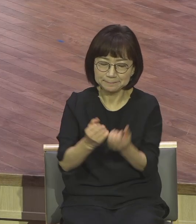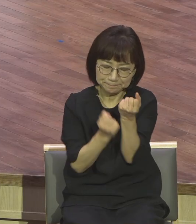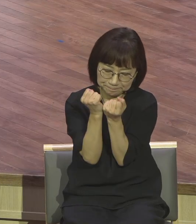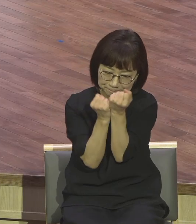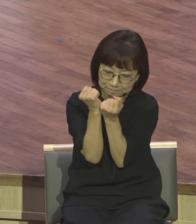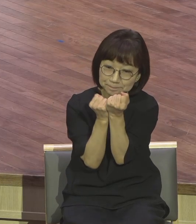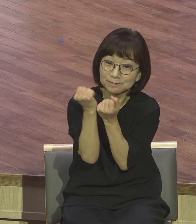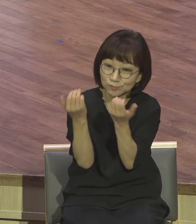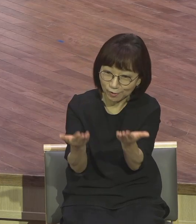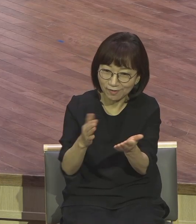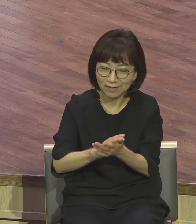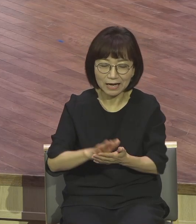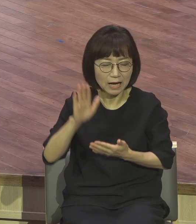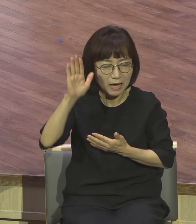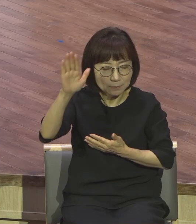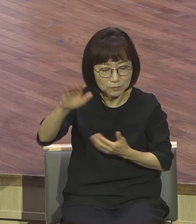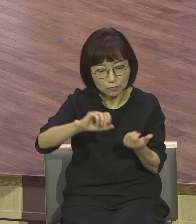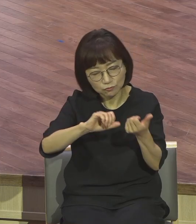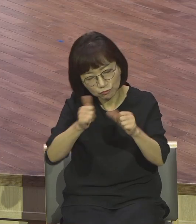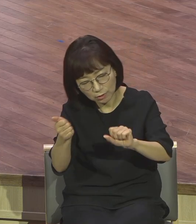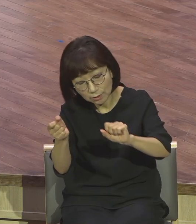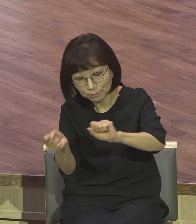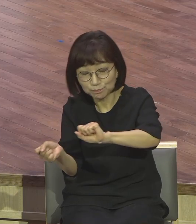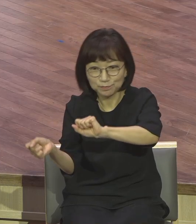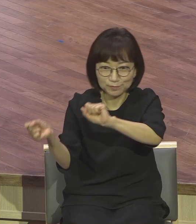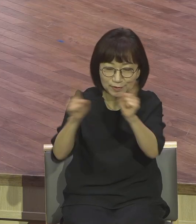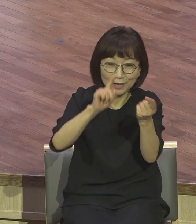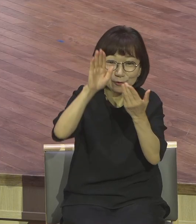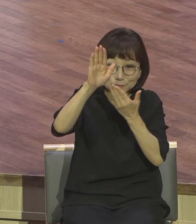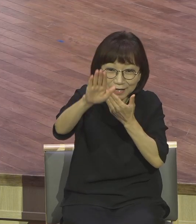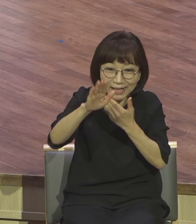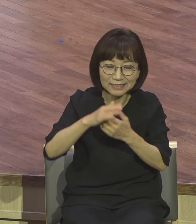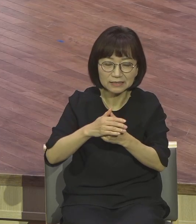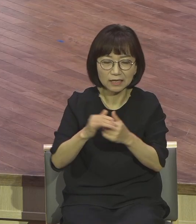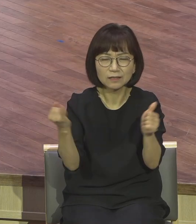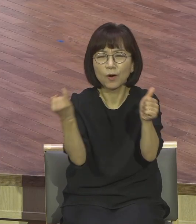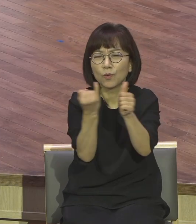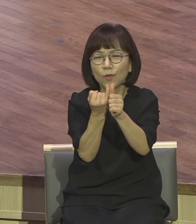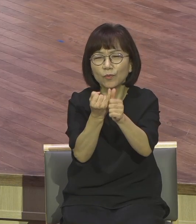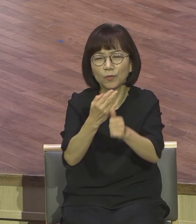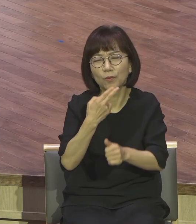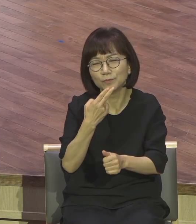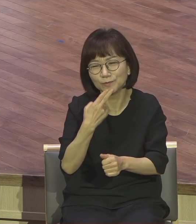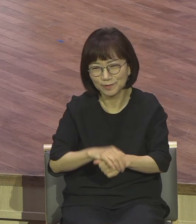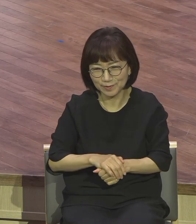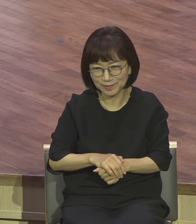이후에는 이 땅에서처럼 결혼할 필요가 없다. 결혼 안 한다 그런 거.